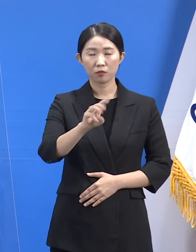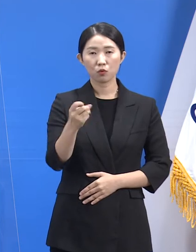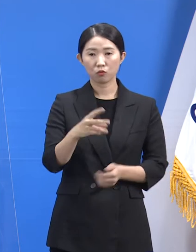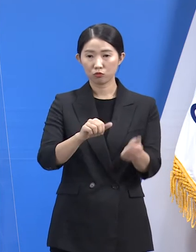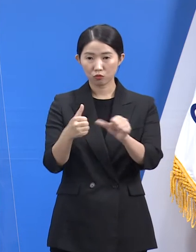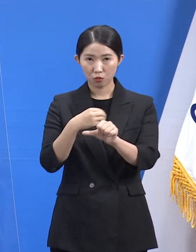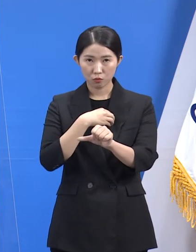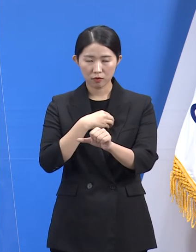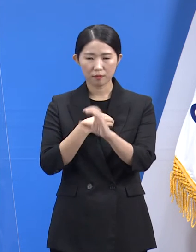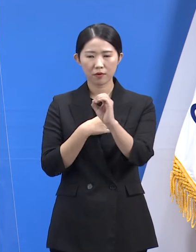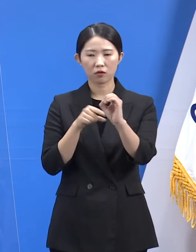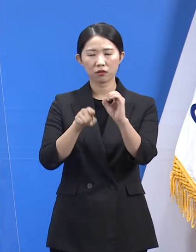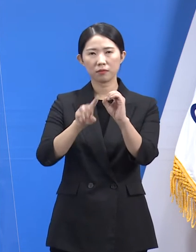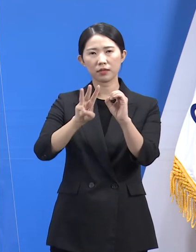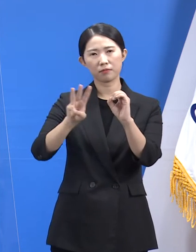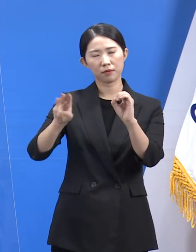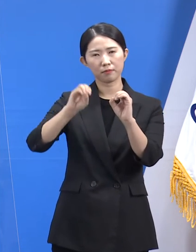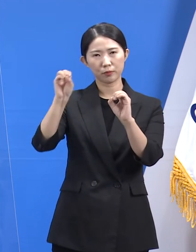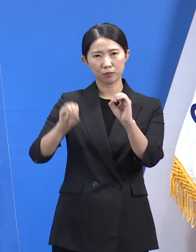%입니다.